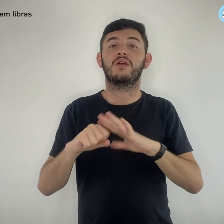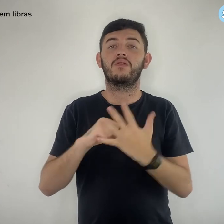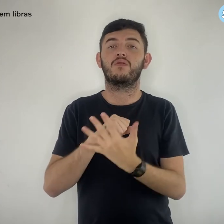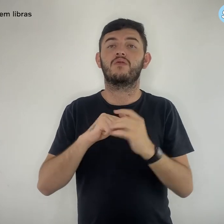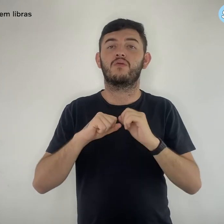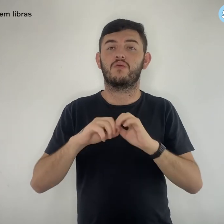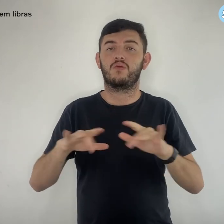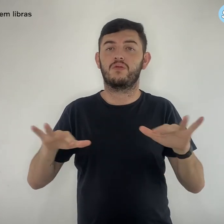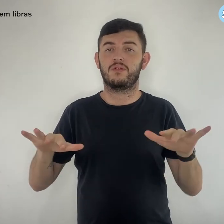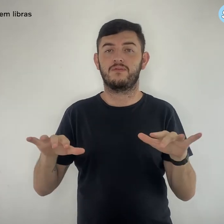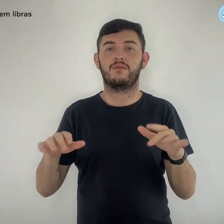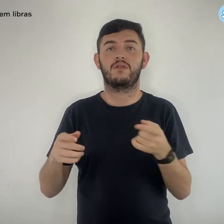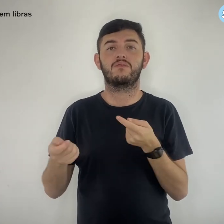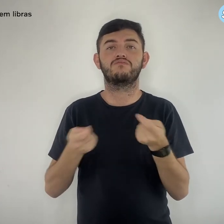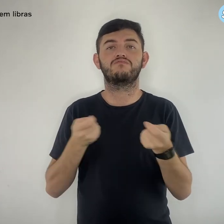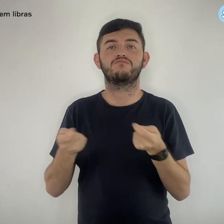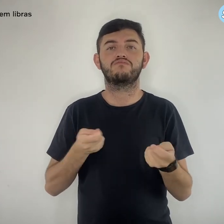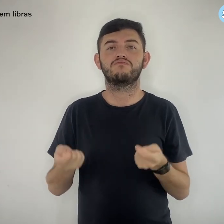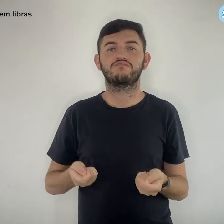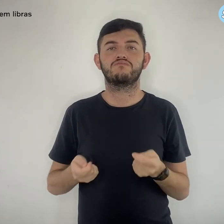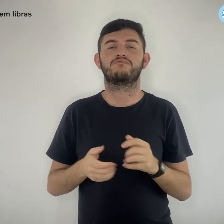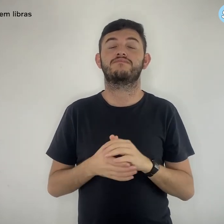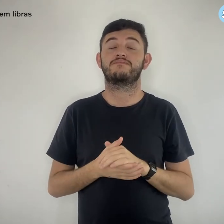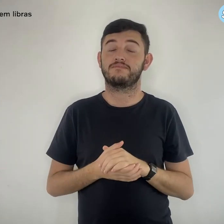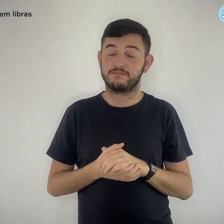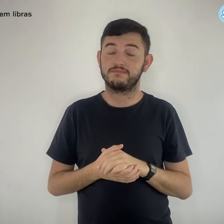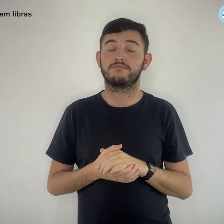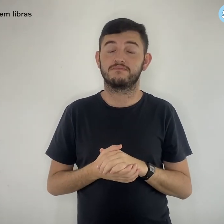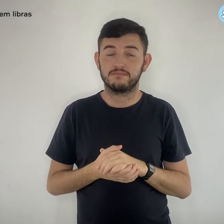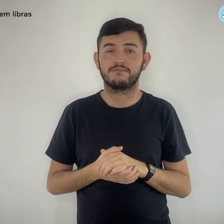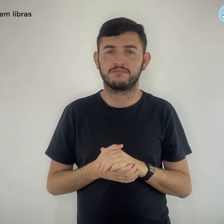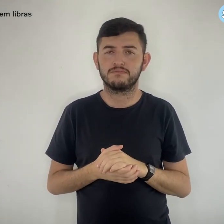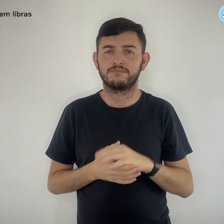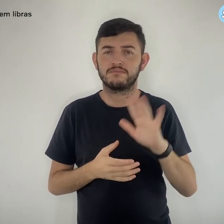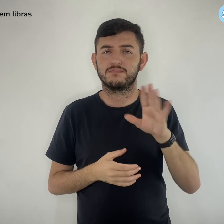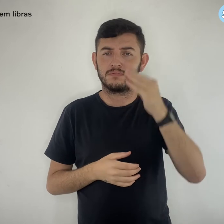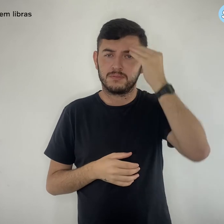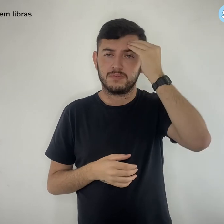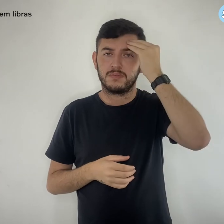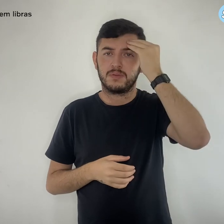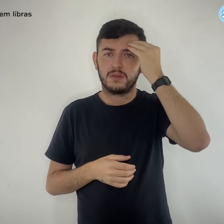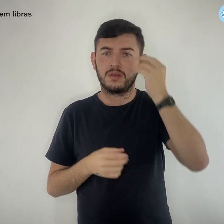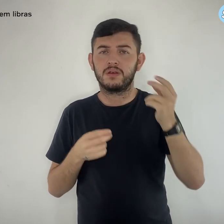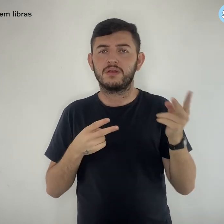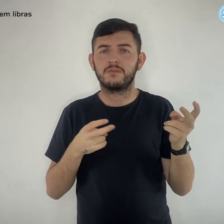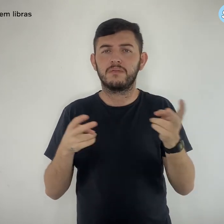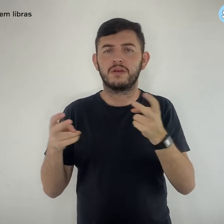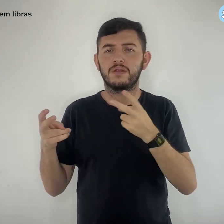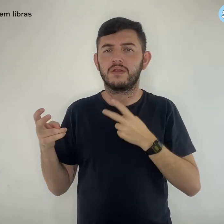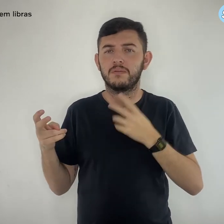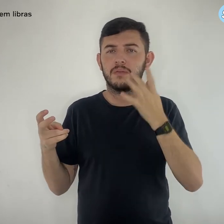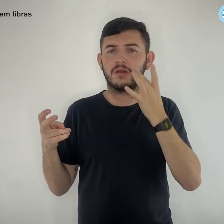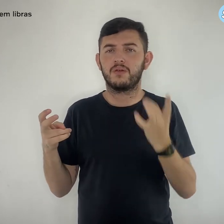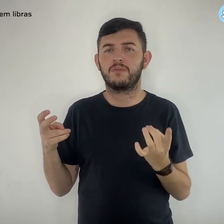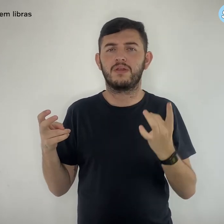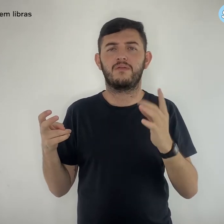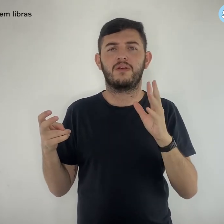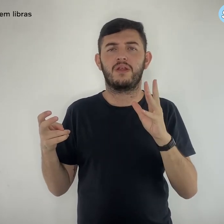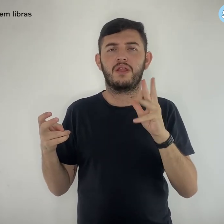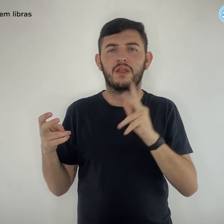ao vírus estaria em estágio bem mais adiantado. Entendendo isto e observando a